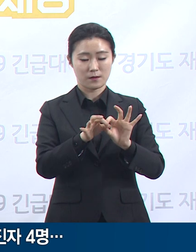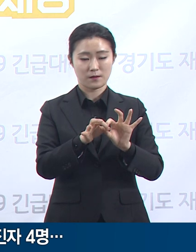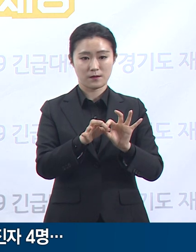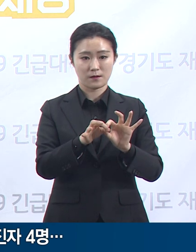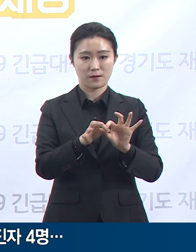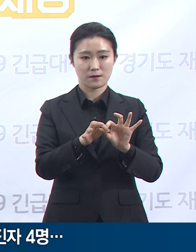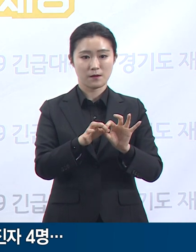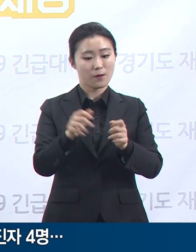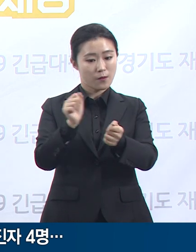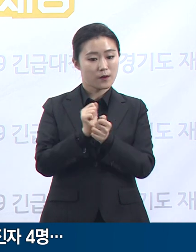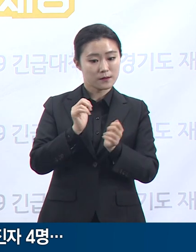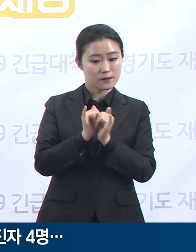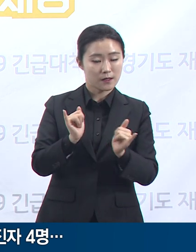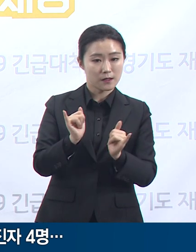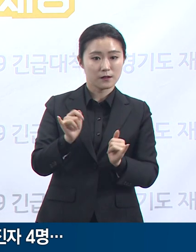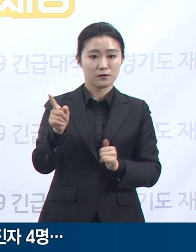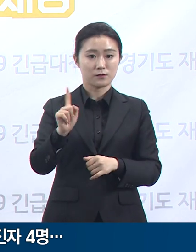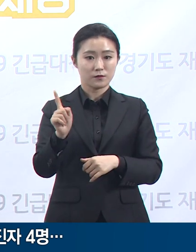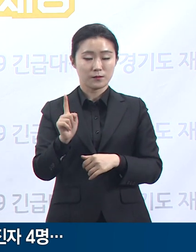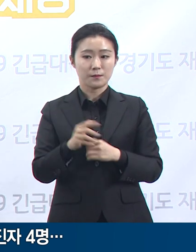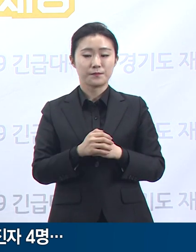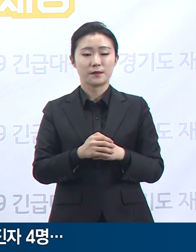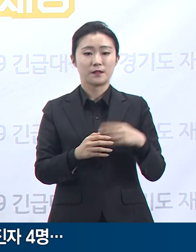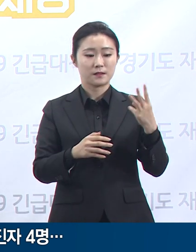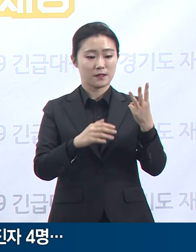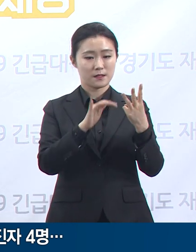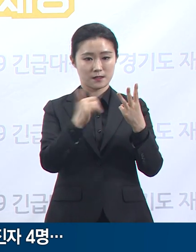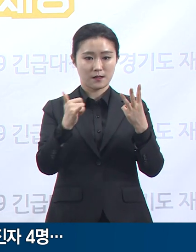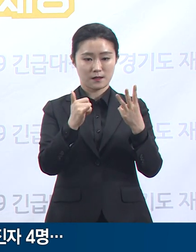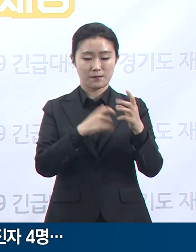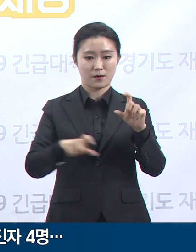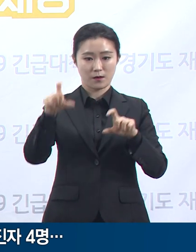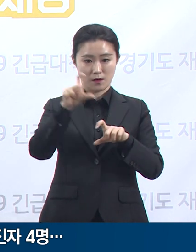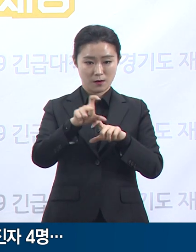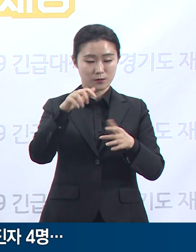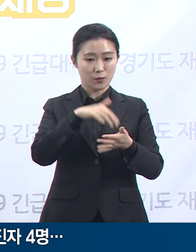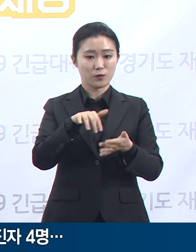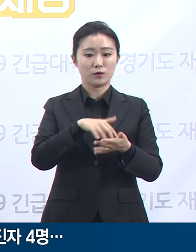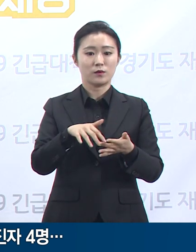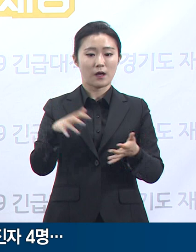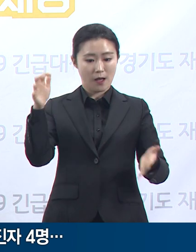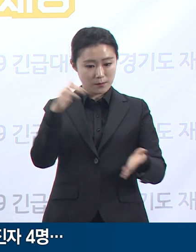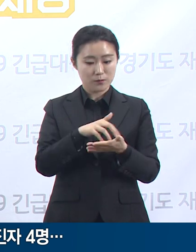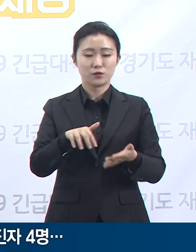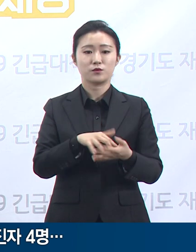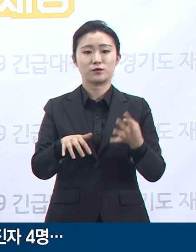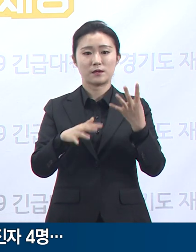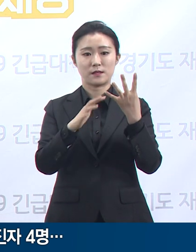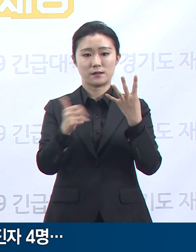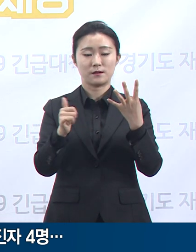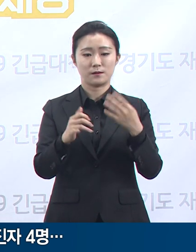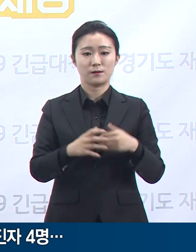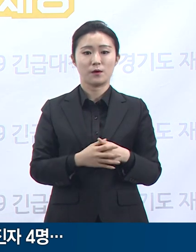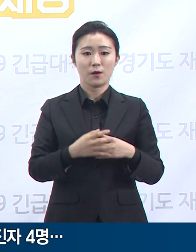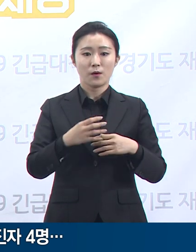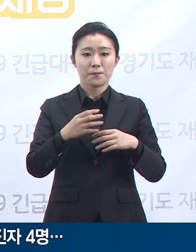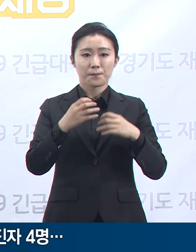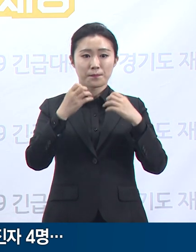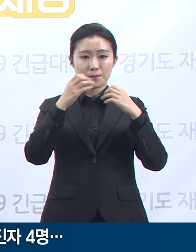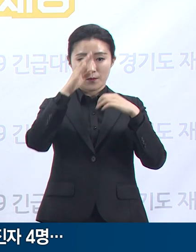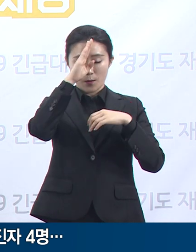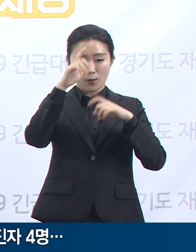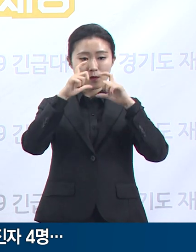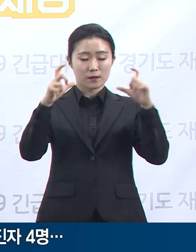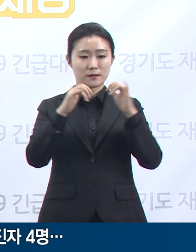전일 0시 대비 3명이 증가한 총 4명으로 늘어났습니다. 확진자 중 2명은 지난달